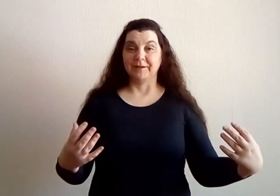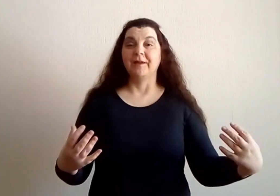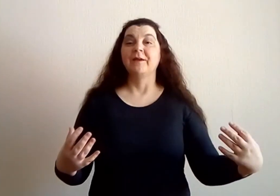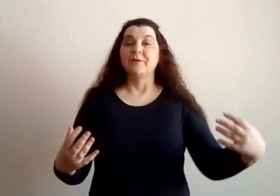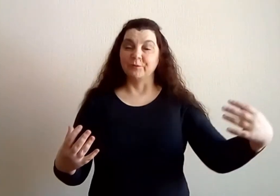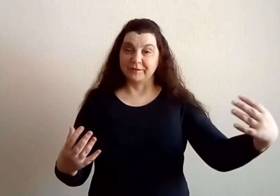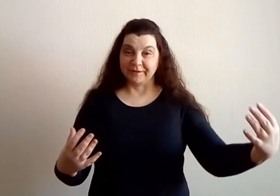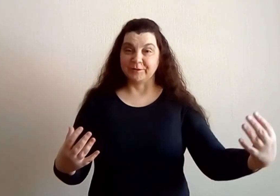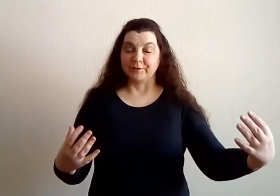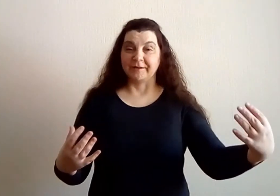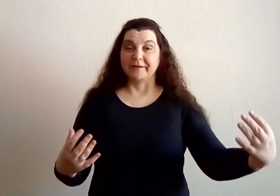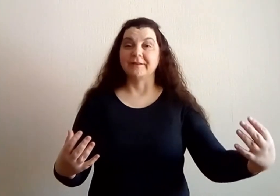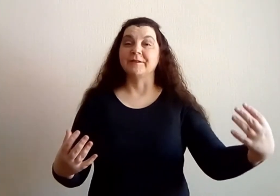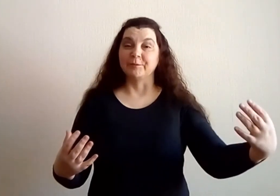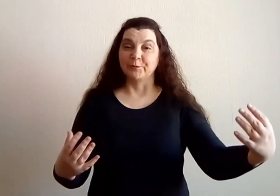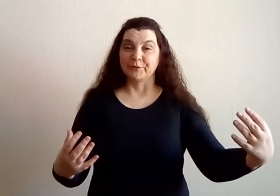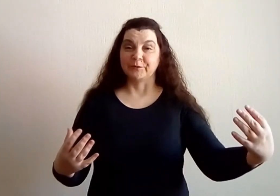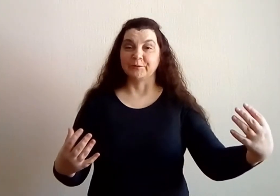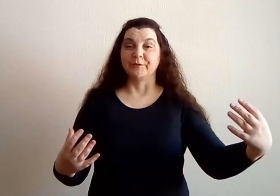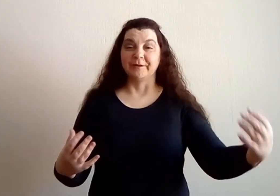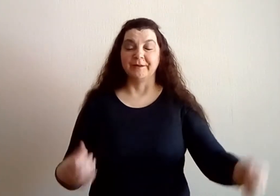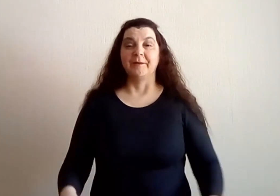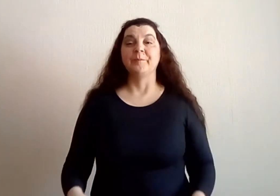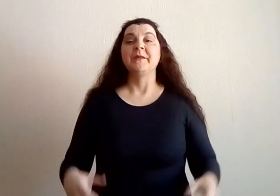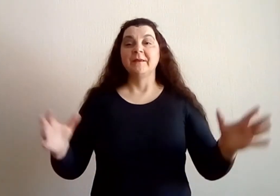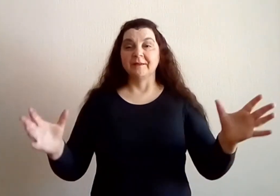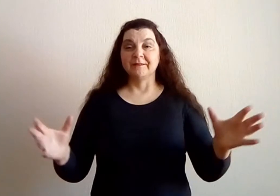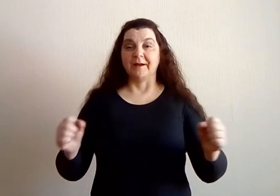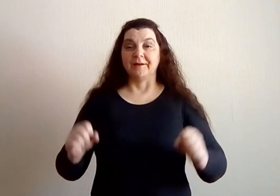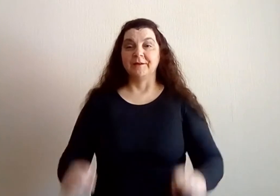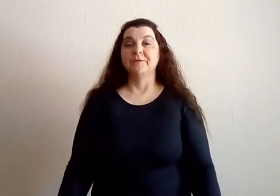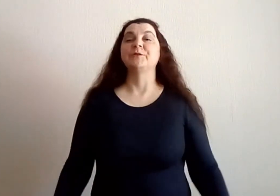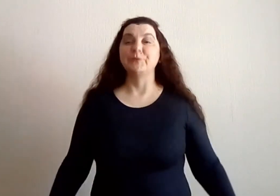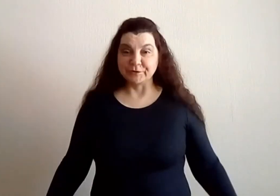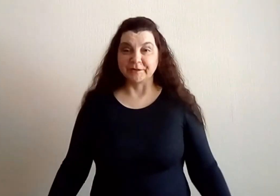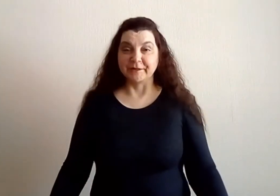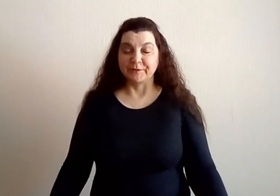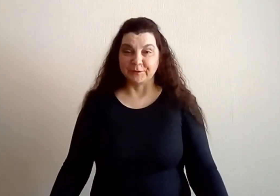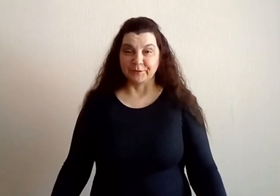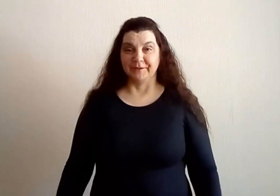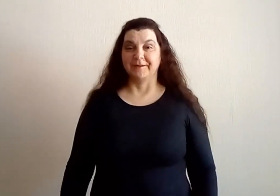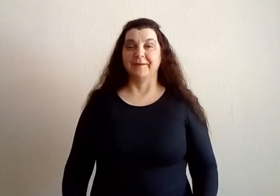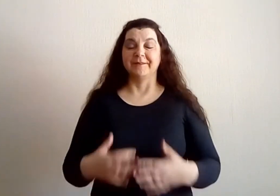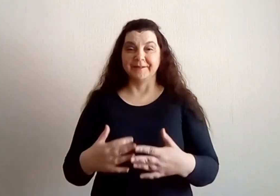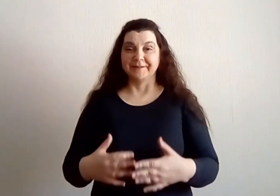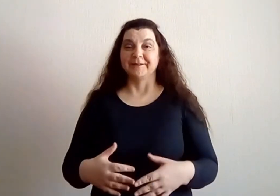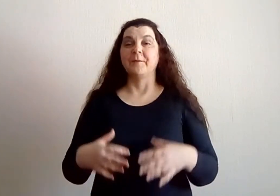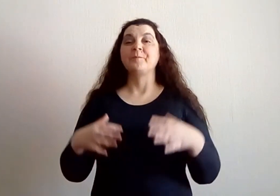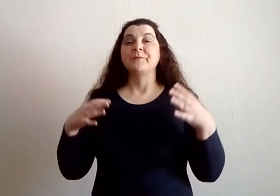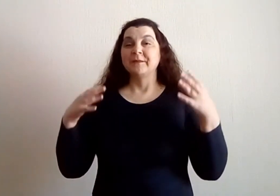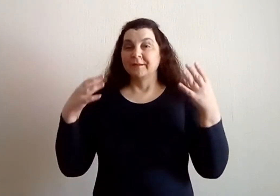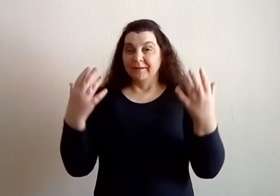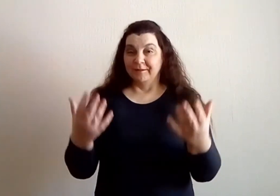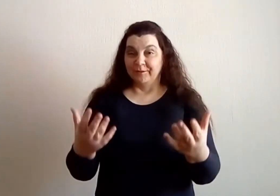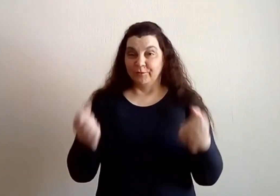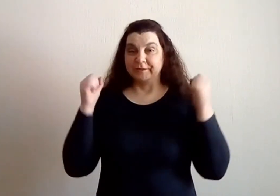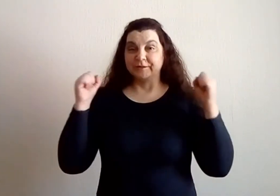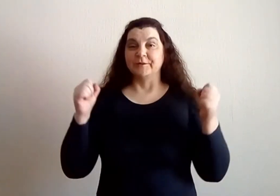вот эту как раз мёртвую линию. Итак, нужно ли всё-таки делать вот этот вот